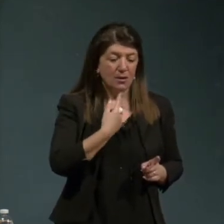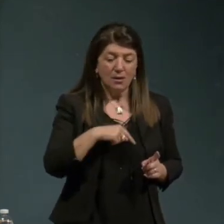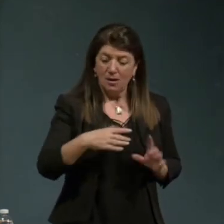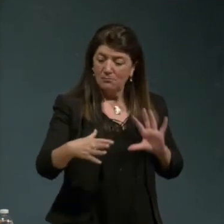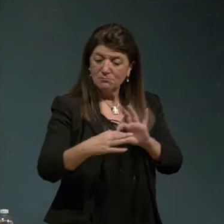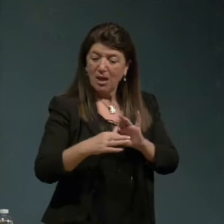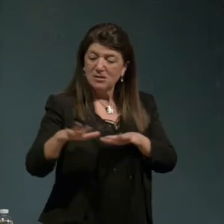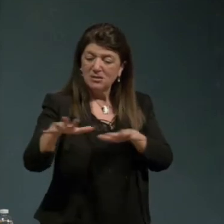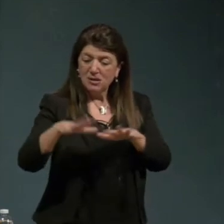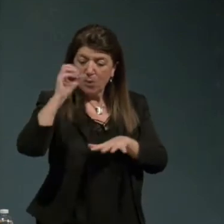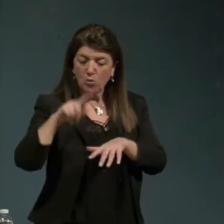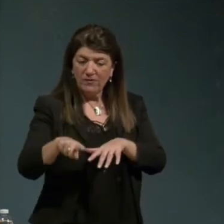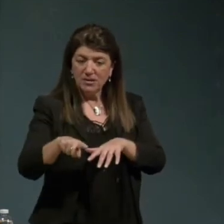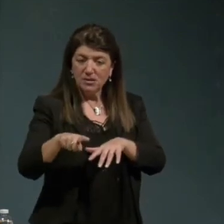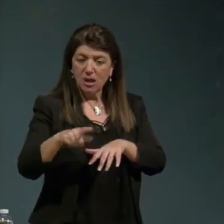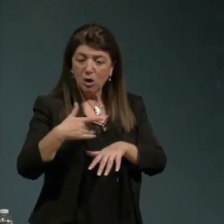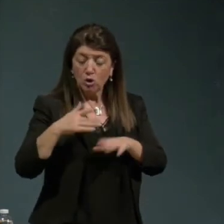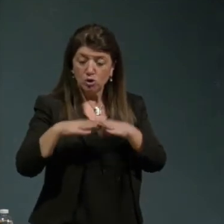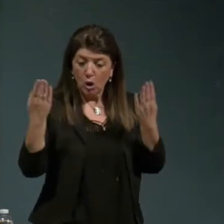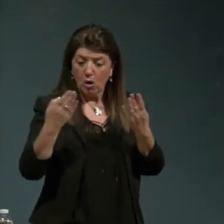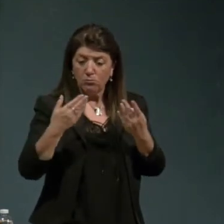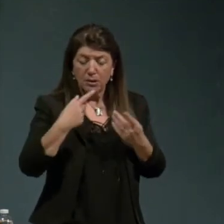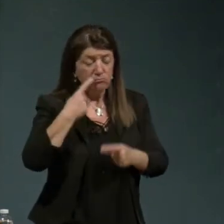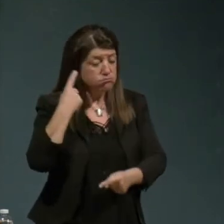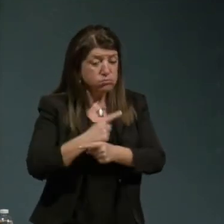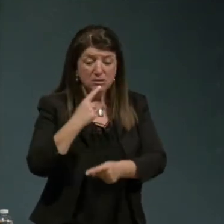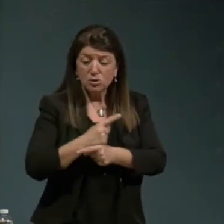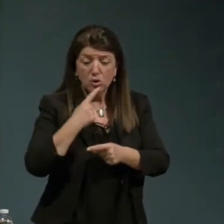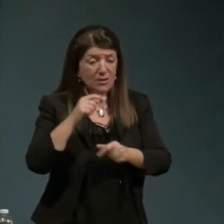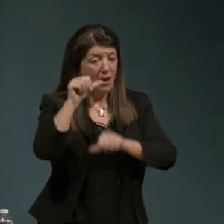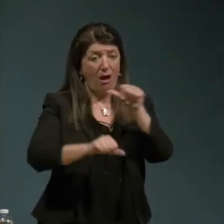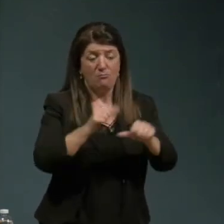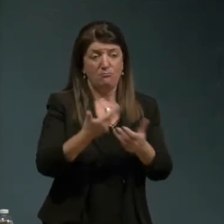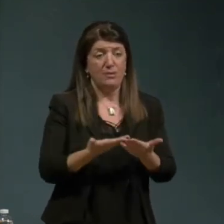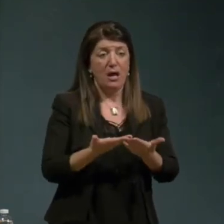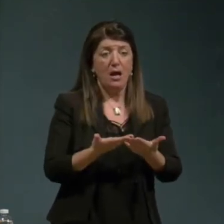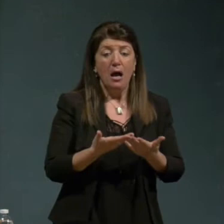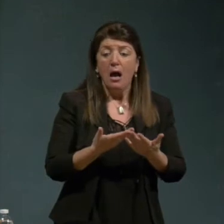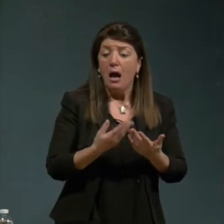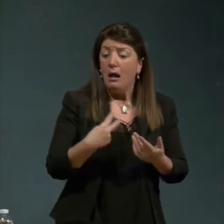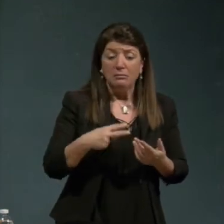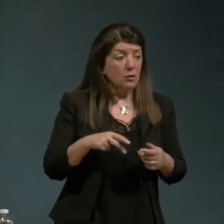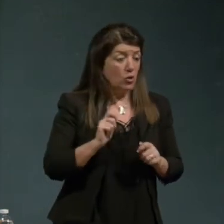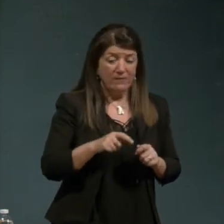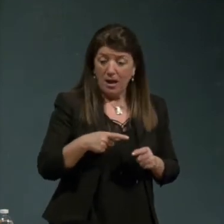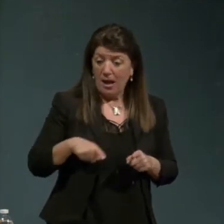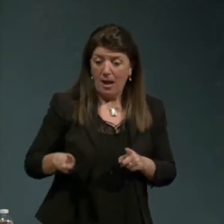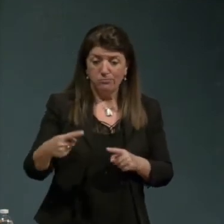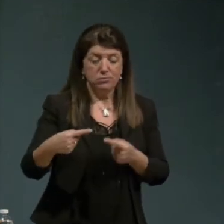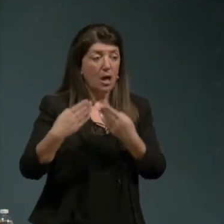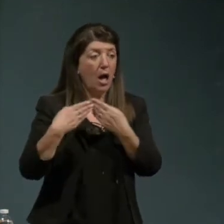di aprire una parte come un'aspirazione